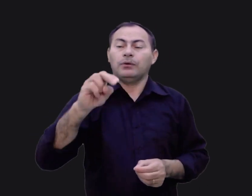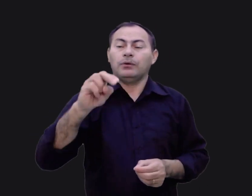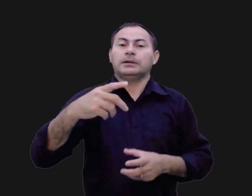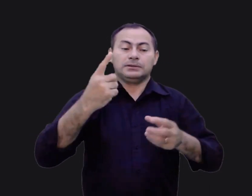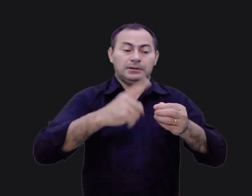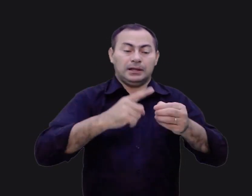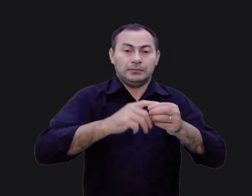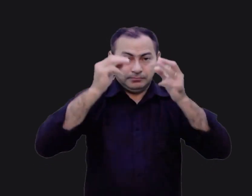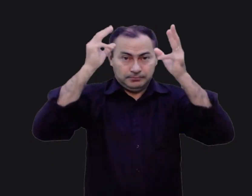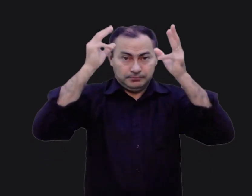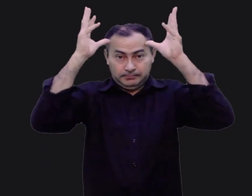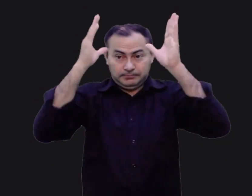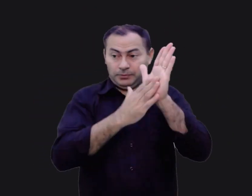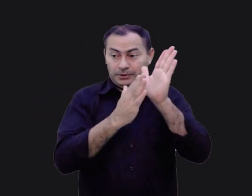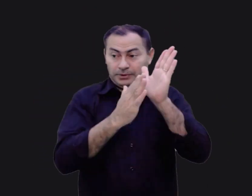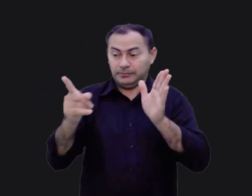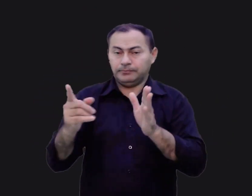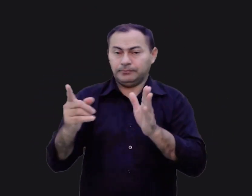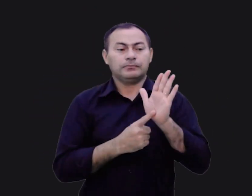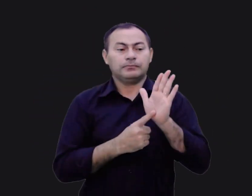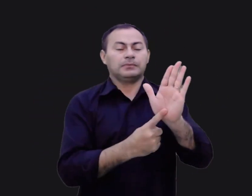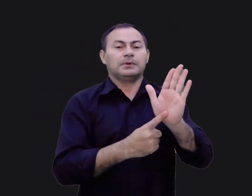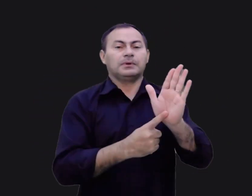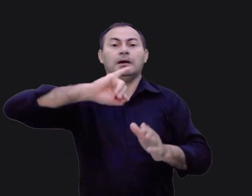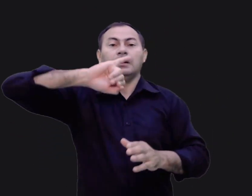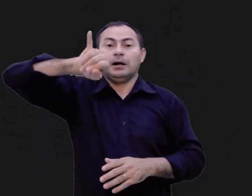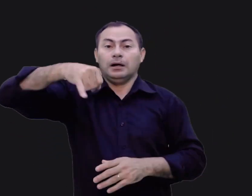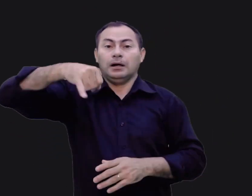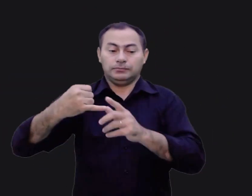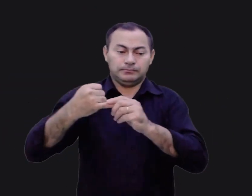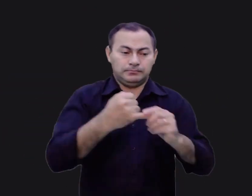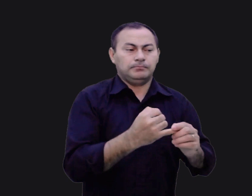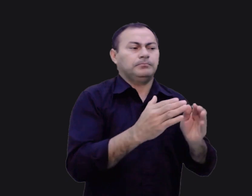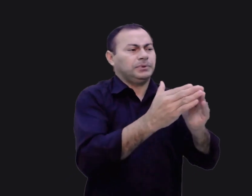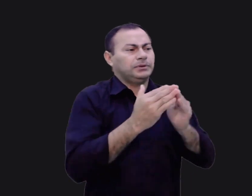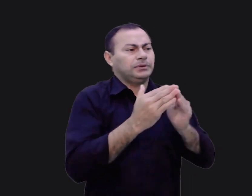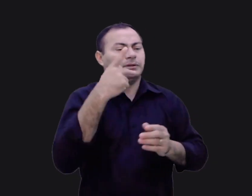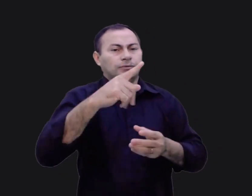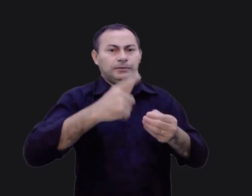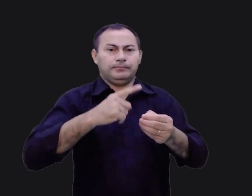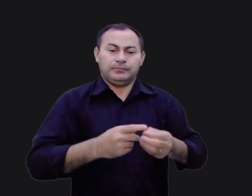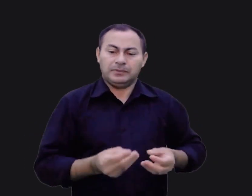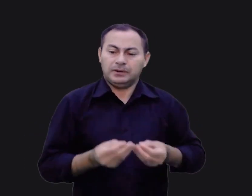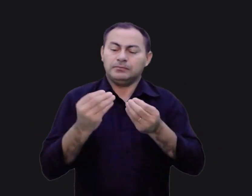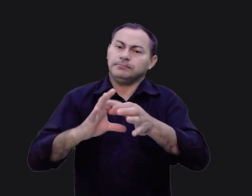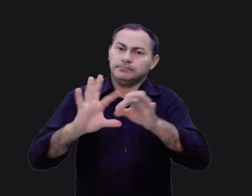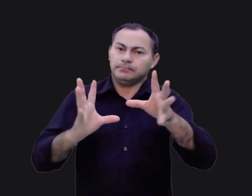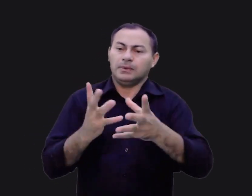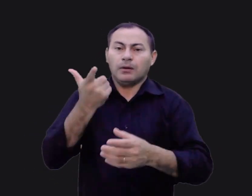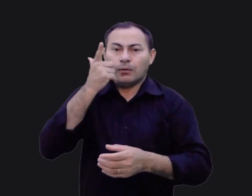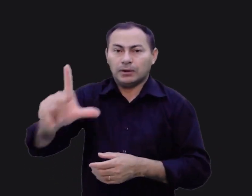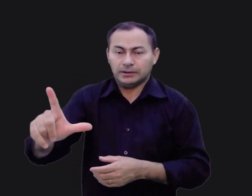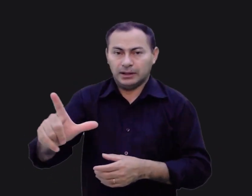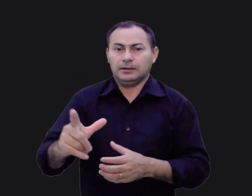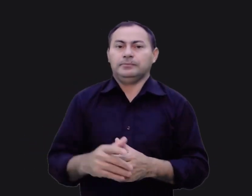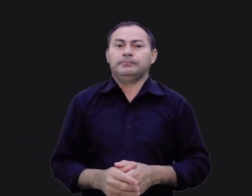prometido a ele. Ele apresentou-se a Josué, reivindicando sua cidade, e recebeu permissão para conquistá-la.